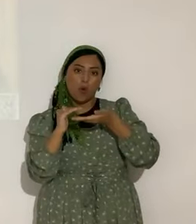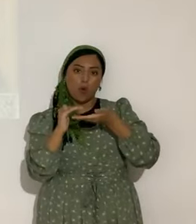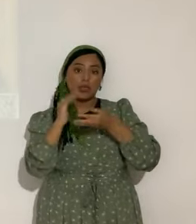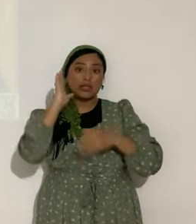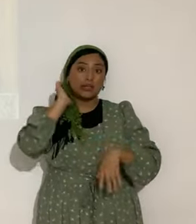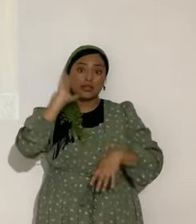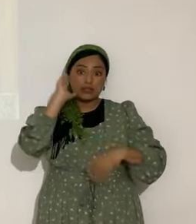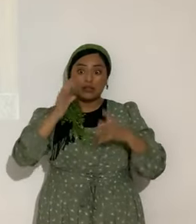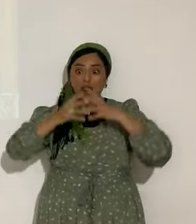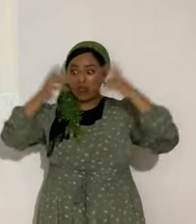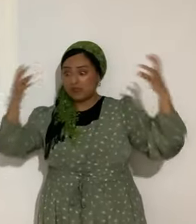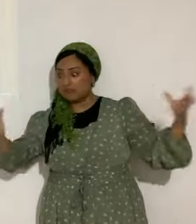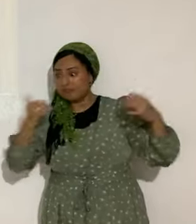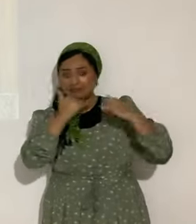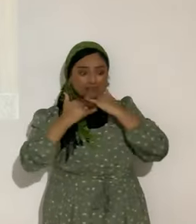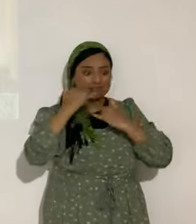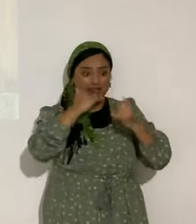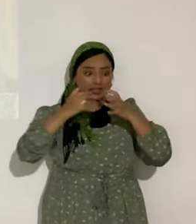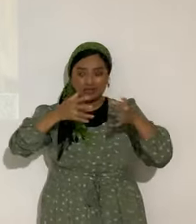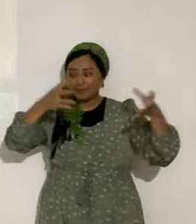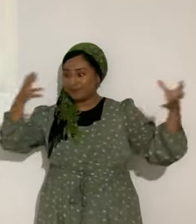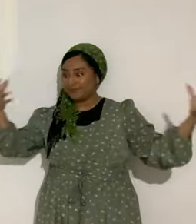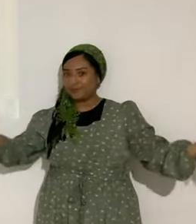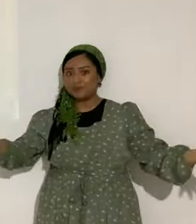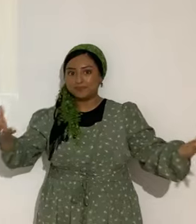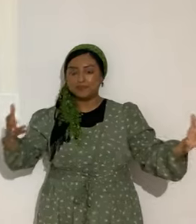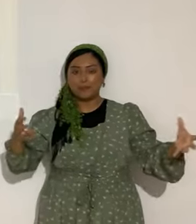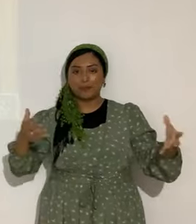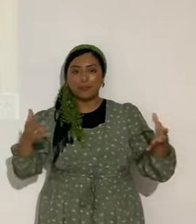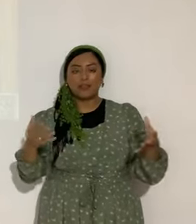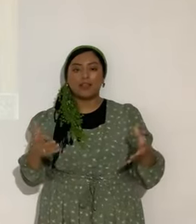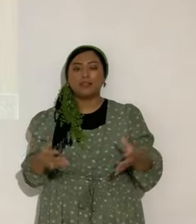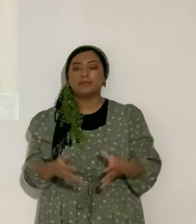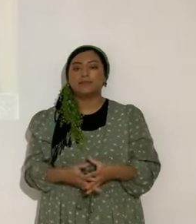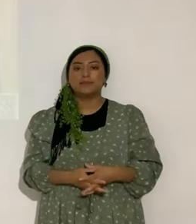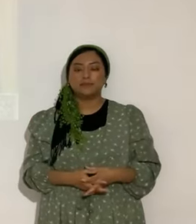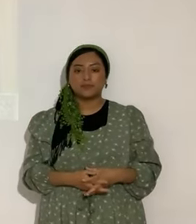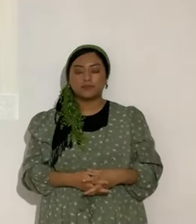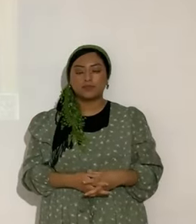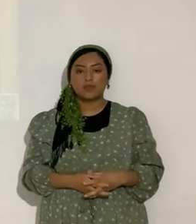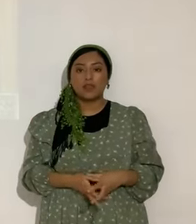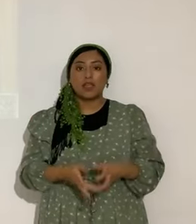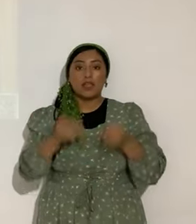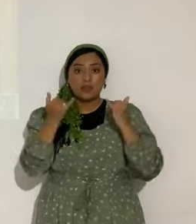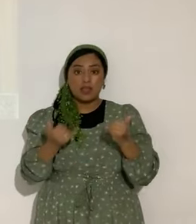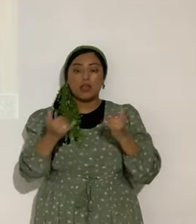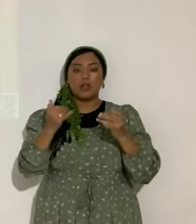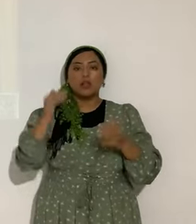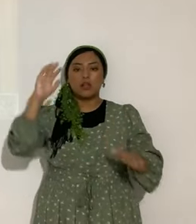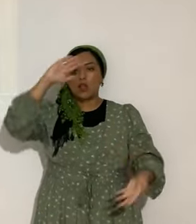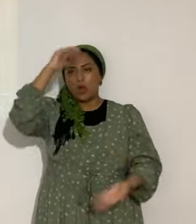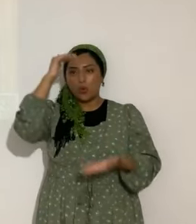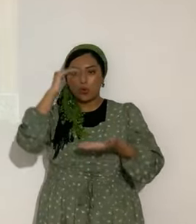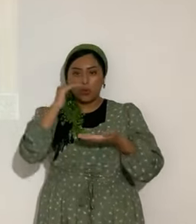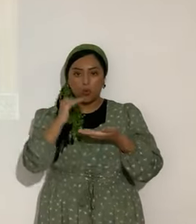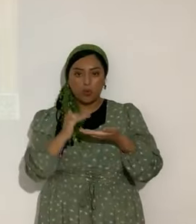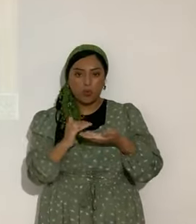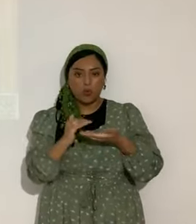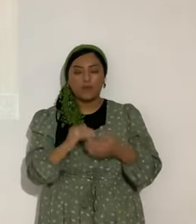cometíamos muchas cosas. Aparte de los pecados cometíamos muchas tonteras. Ahora las vamos cometiendo menos. Entonces nuestros